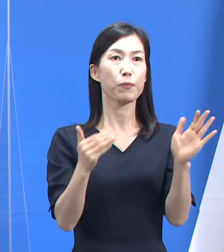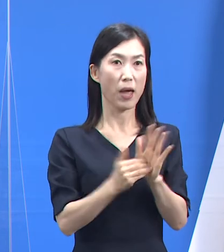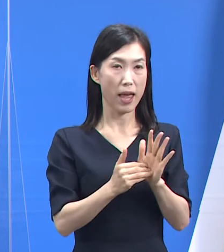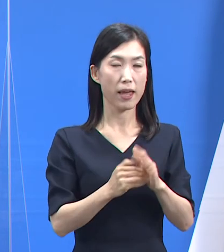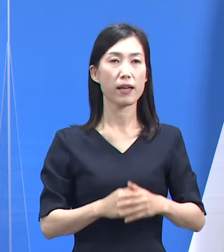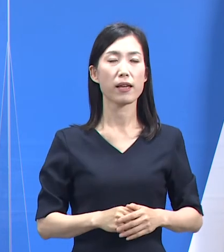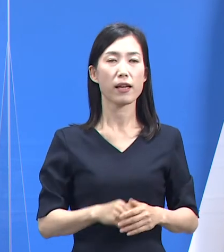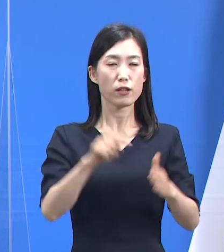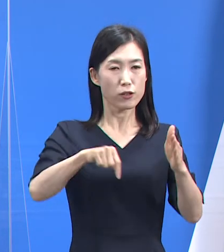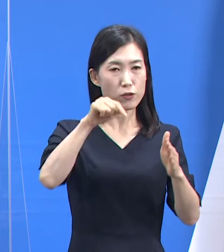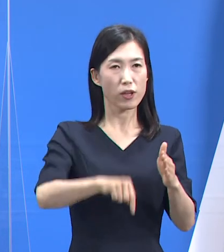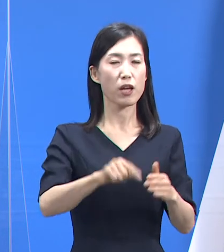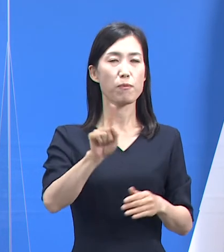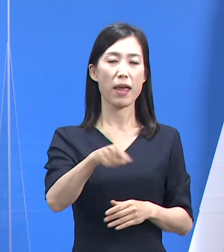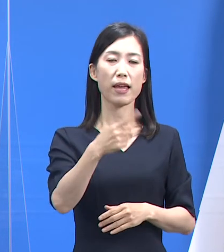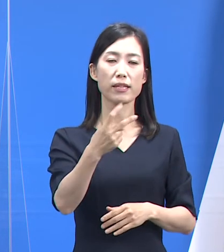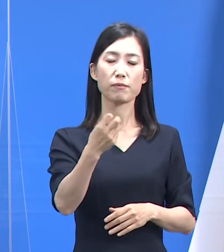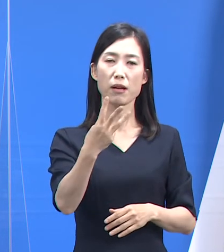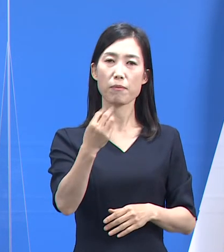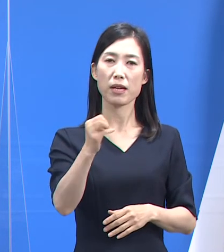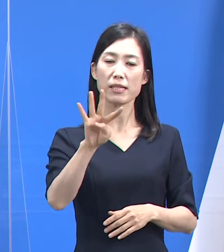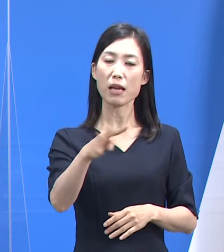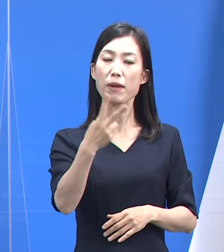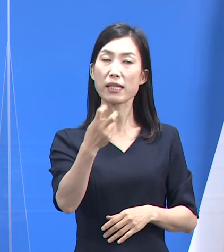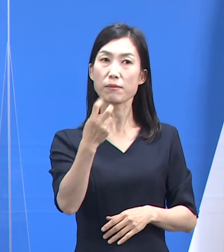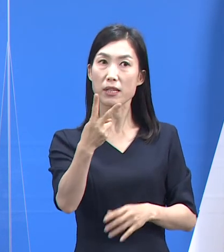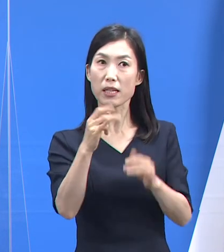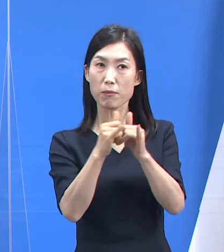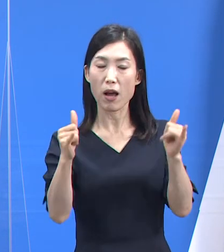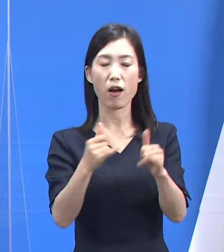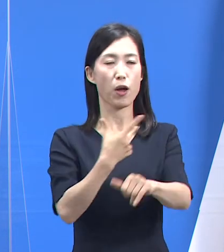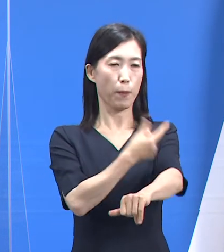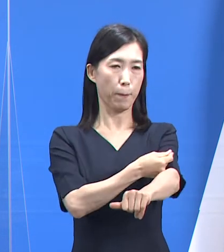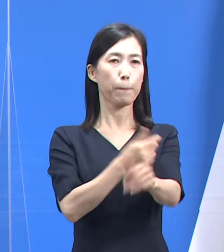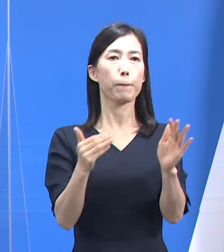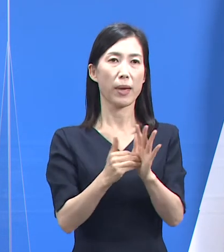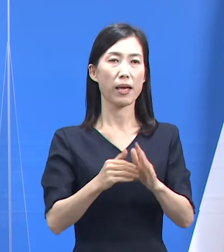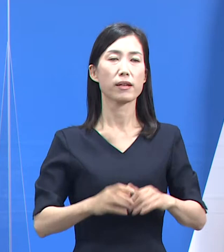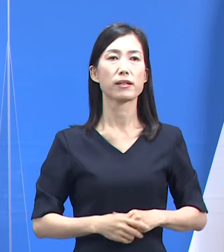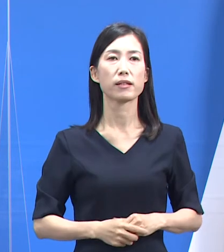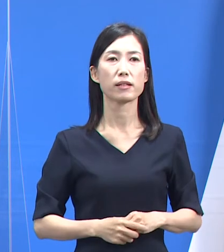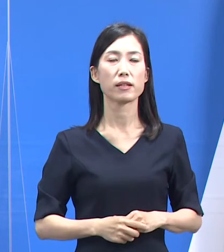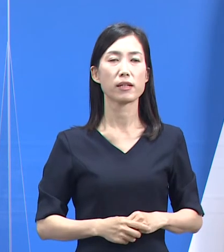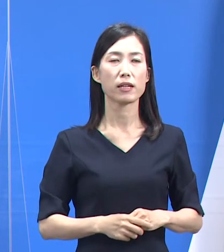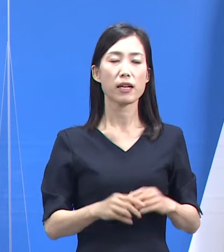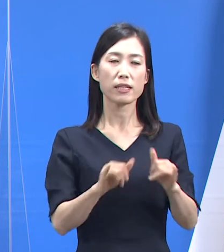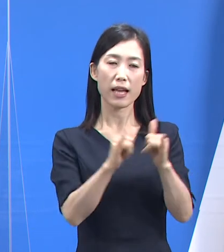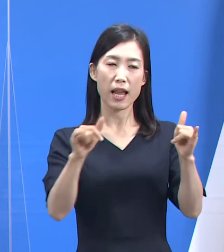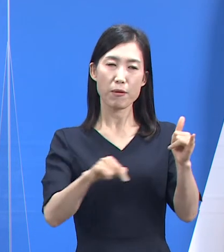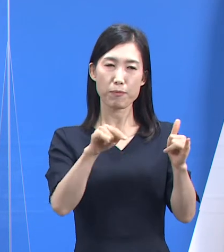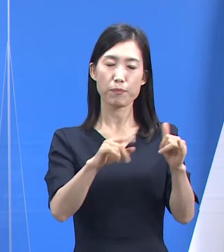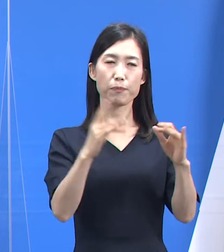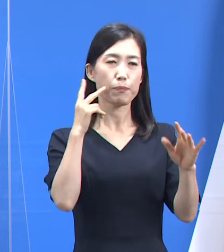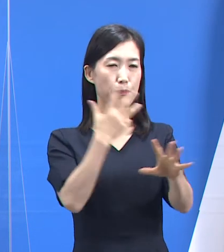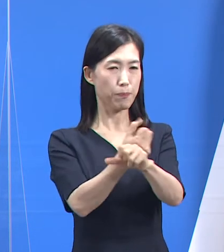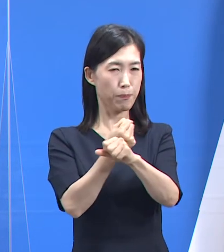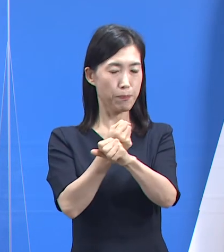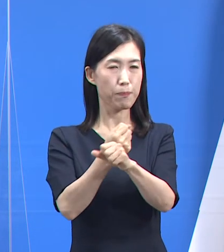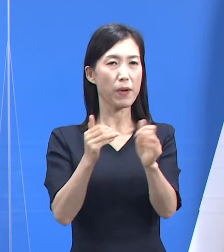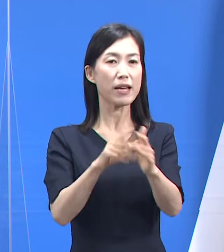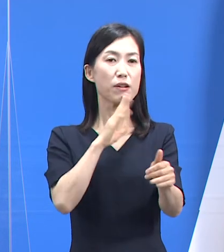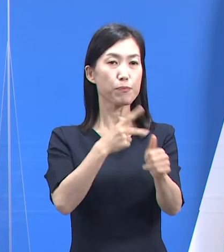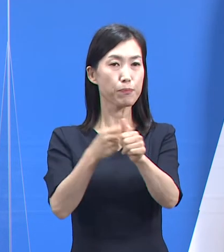124만 3,412명이 접종을 완료했습니다. 대상자 대비 예약률은 80.7